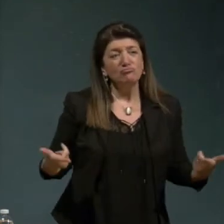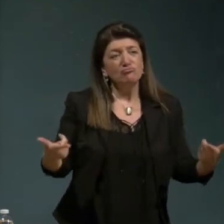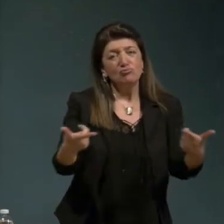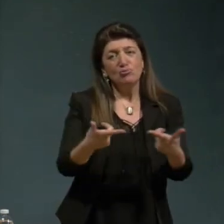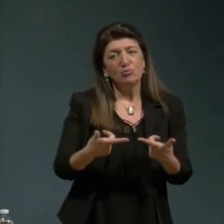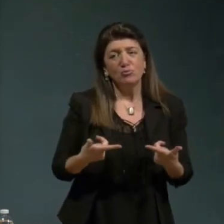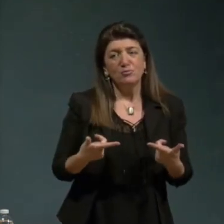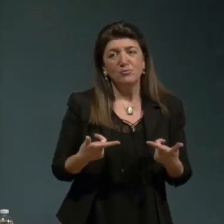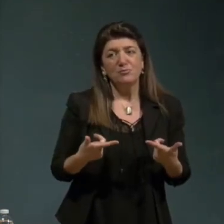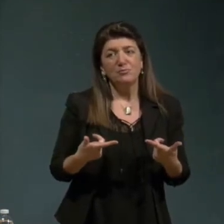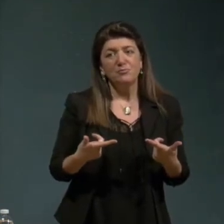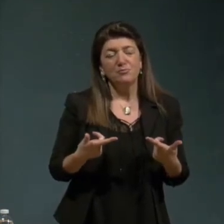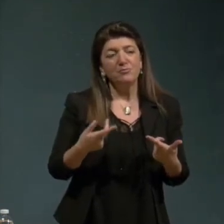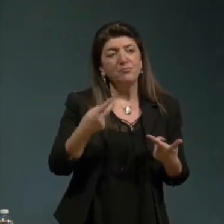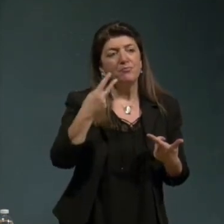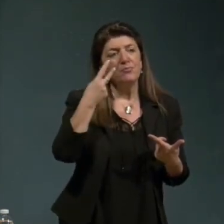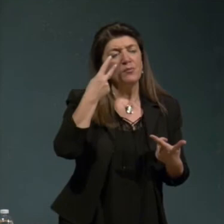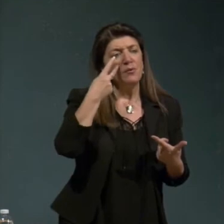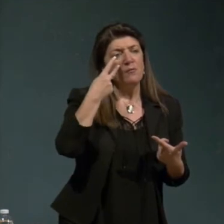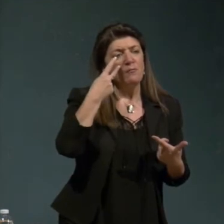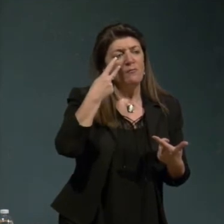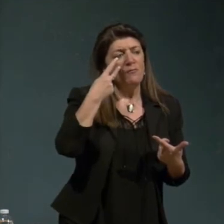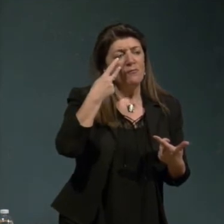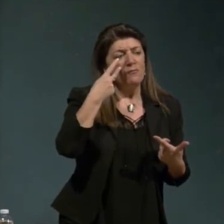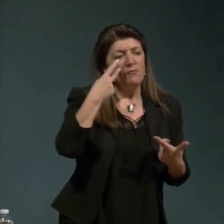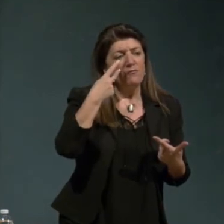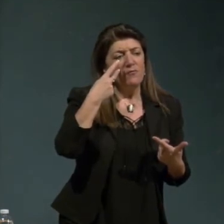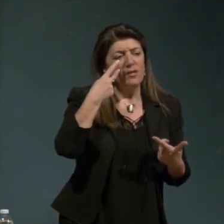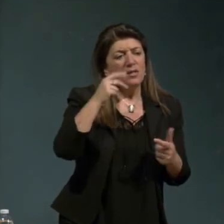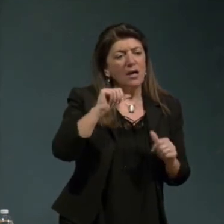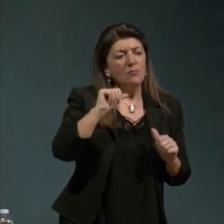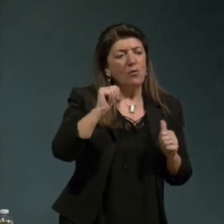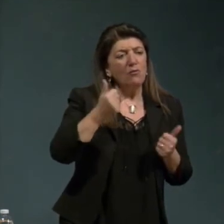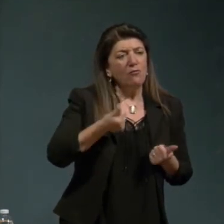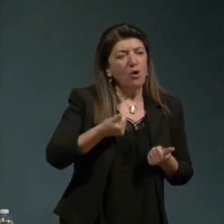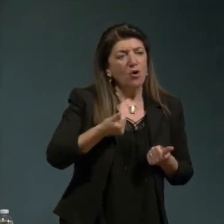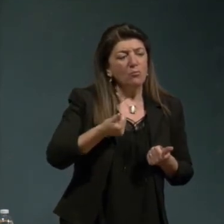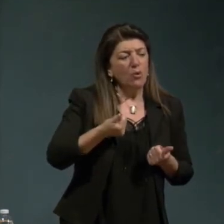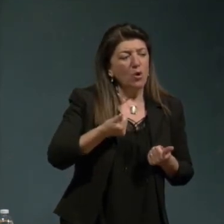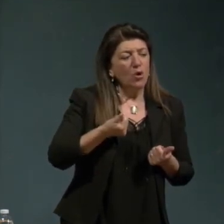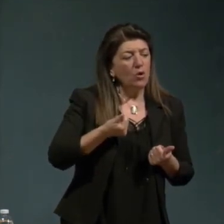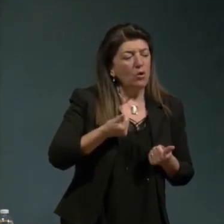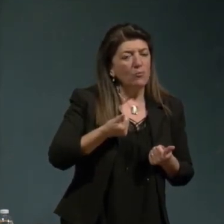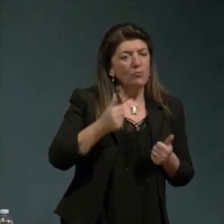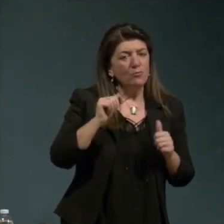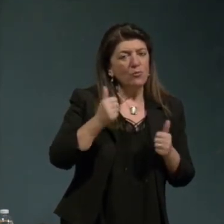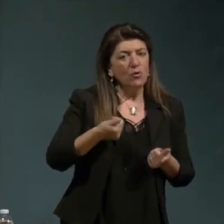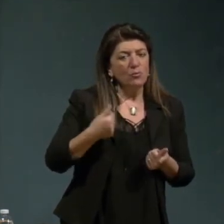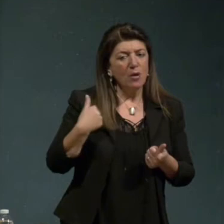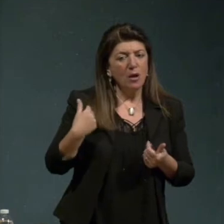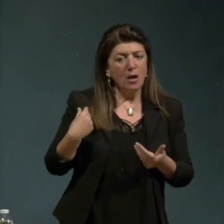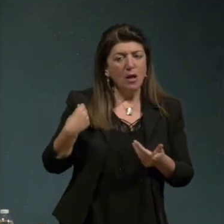corso della nostra civilizzazione europeo